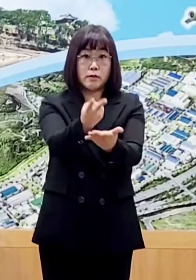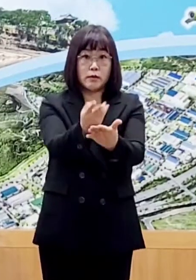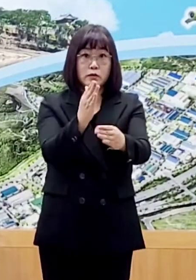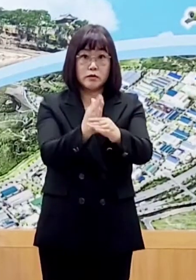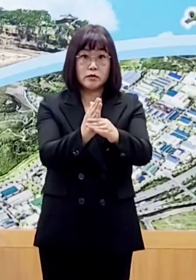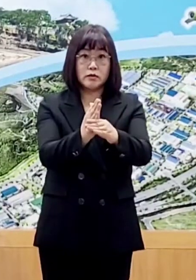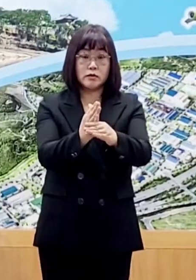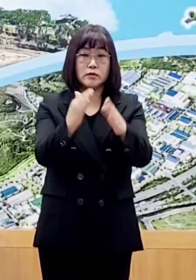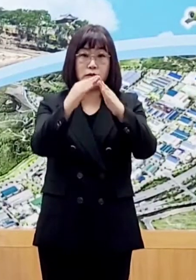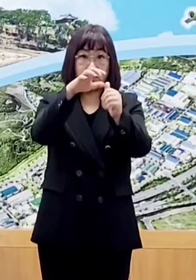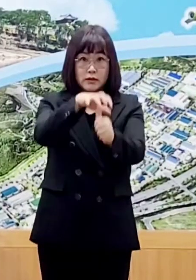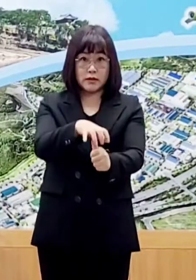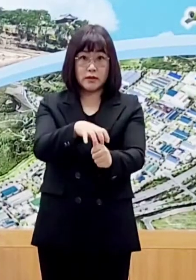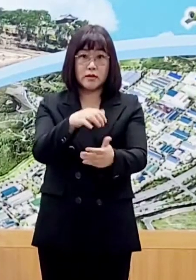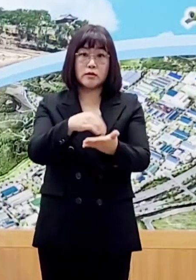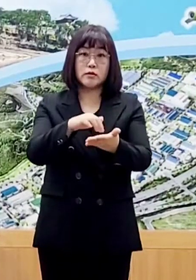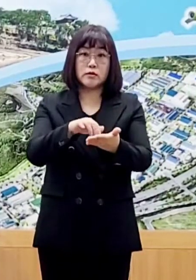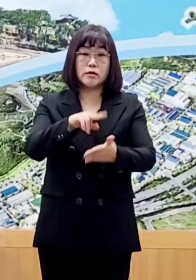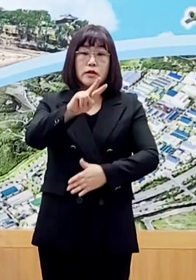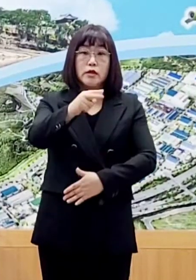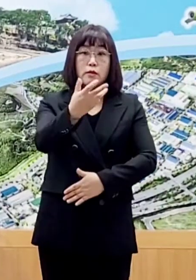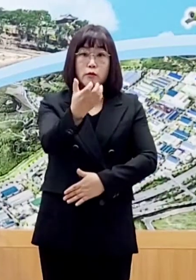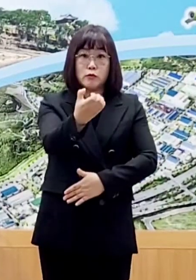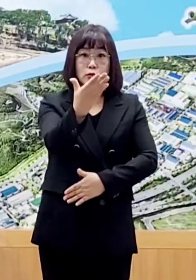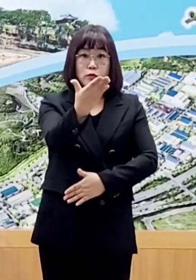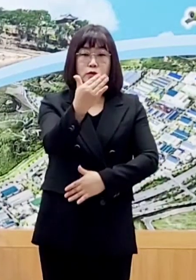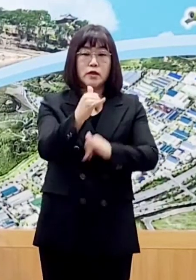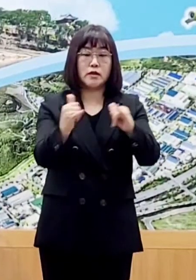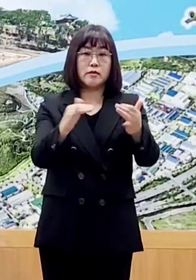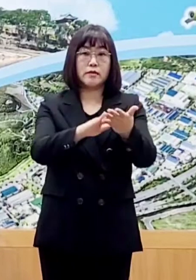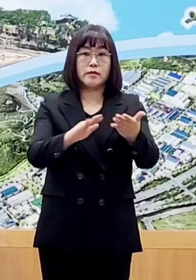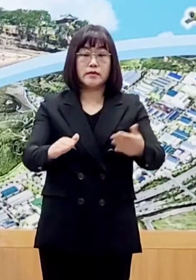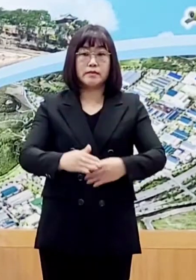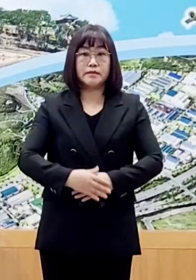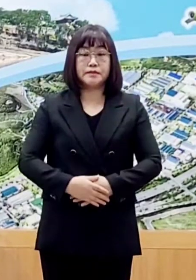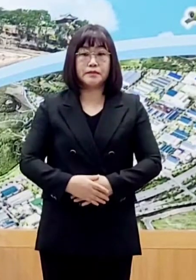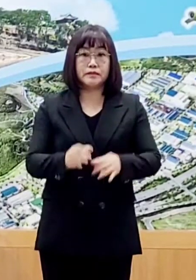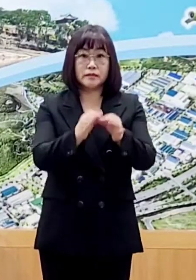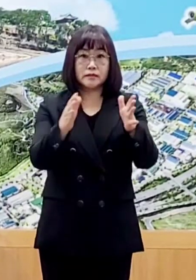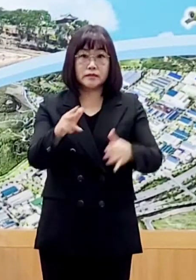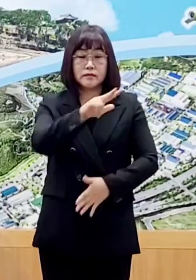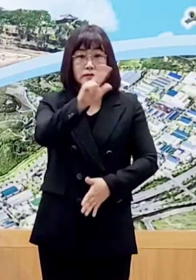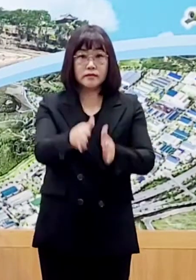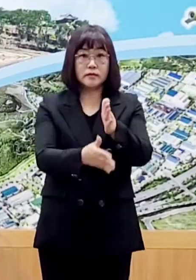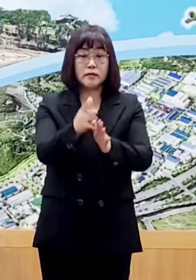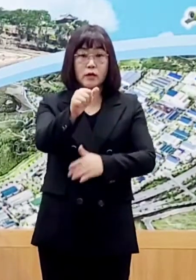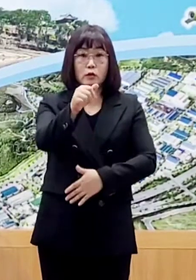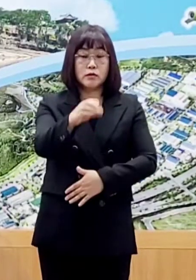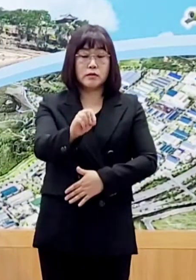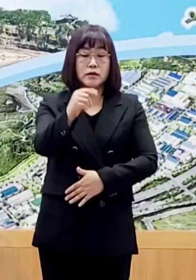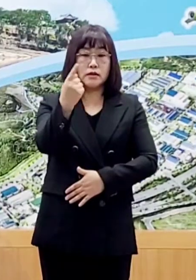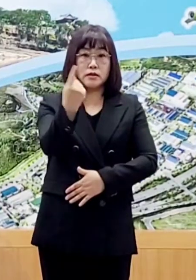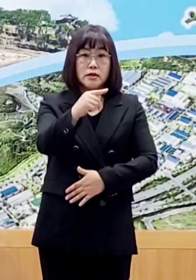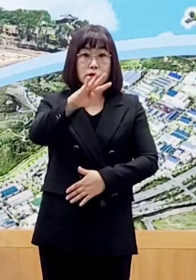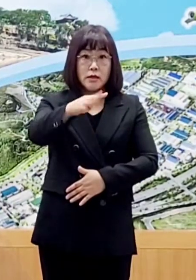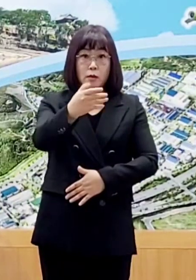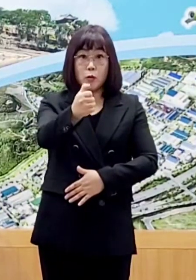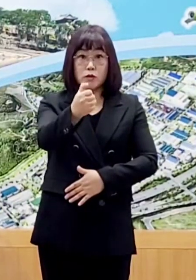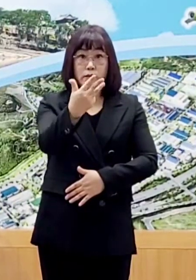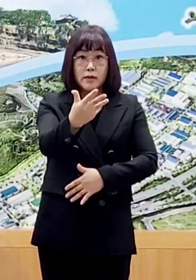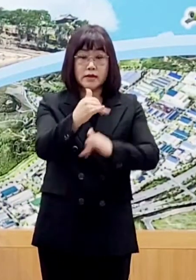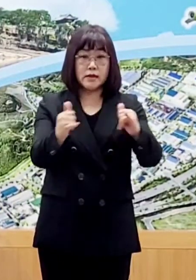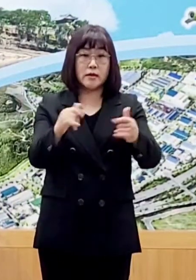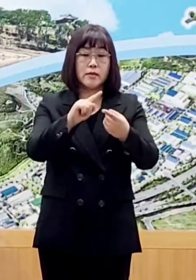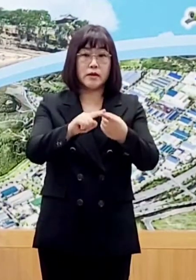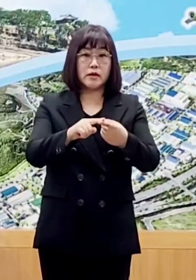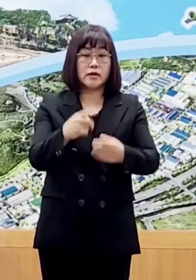중이고 자가격리자는 299명입니다. 그동안 우리시는 50만 1458명에 대하여